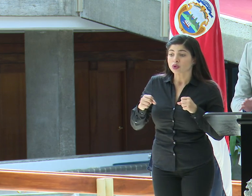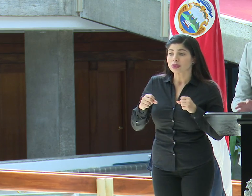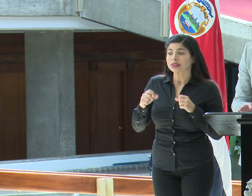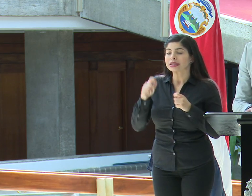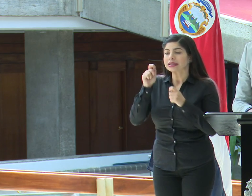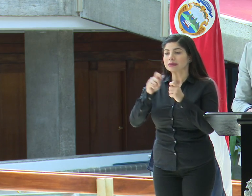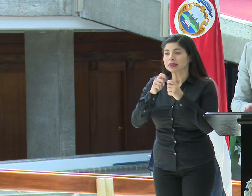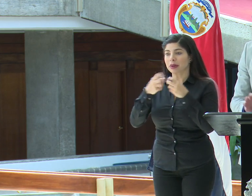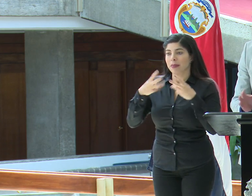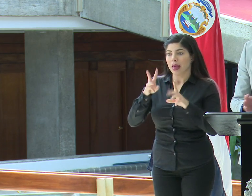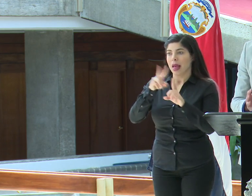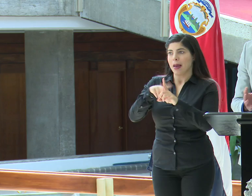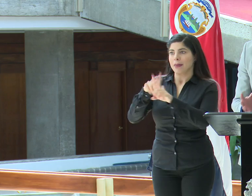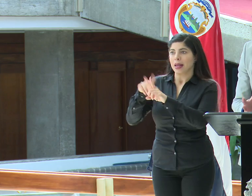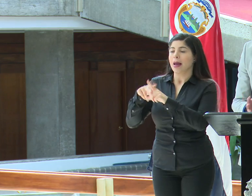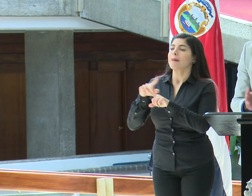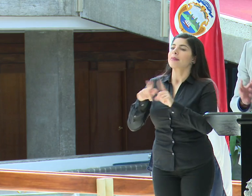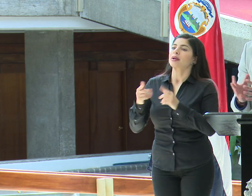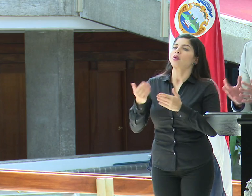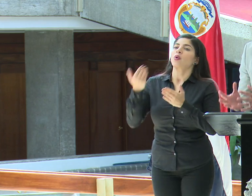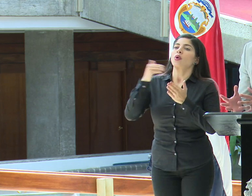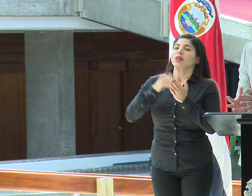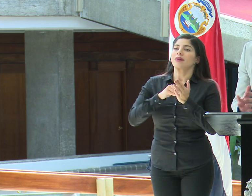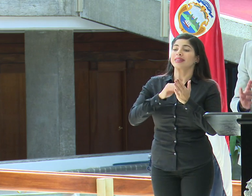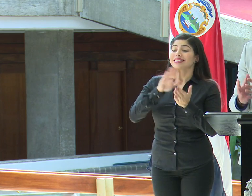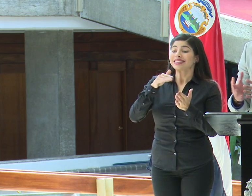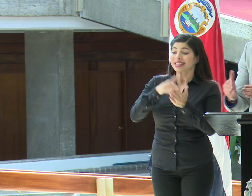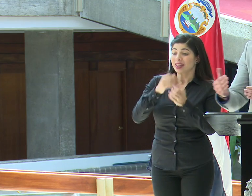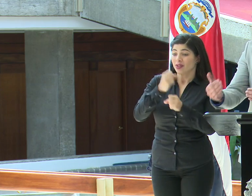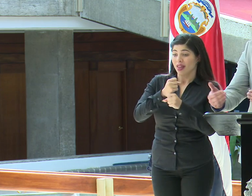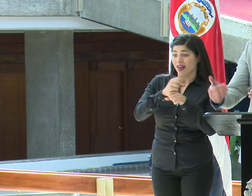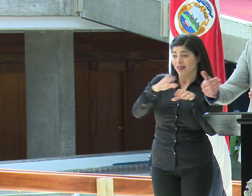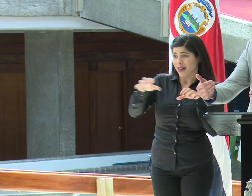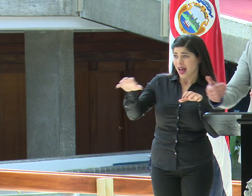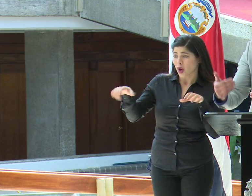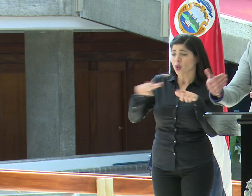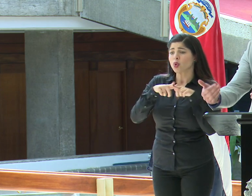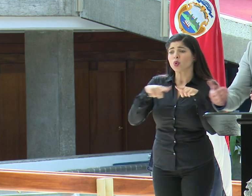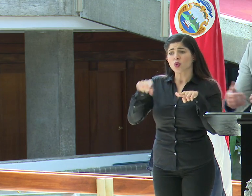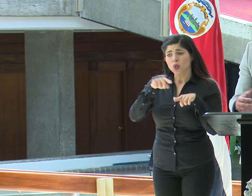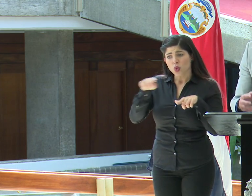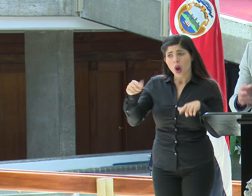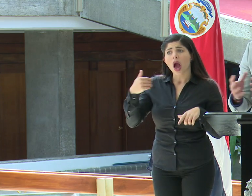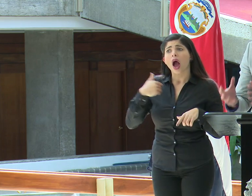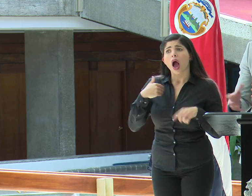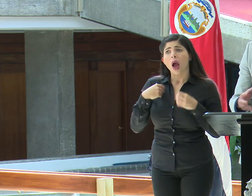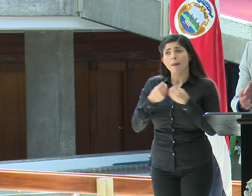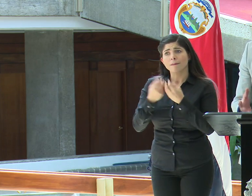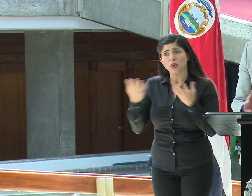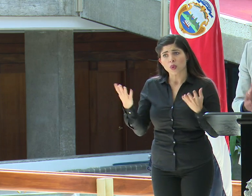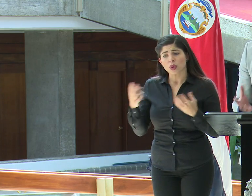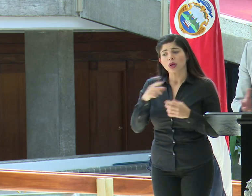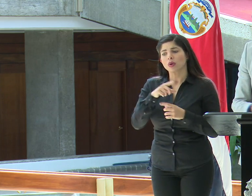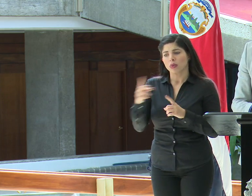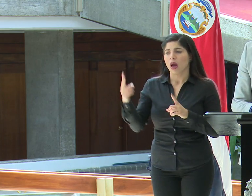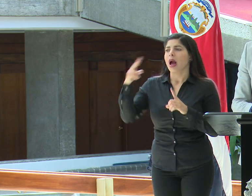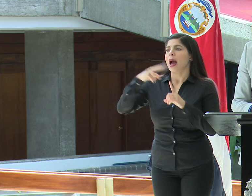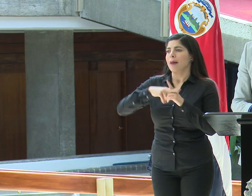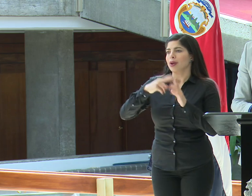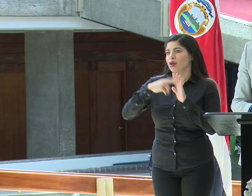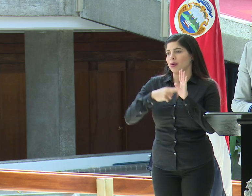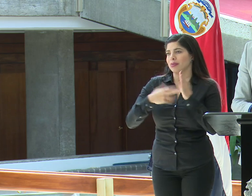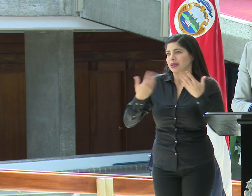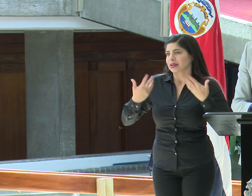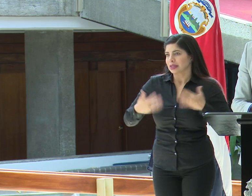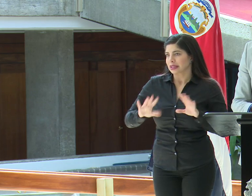específicas en ese sentido. Pero vuelvo al punto, o son centros de trabajo, son lugares en donde se tiene también público y que eso aplica dentro de los lineamientos que ya